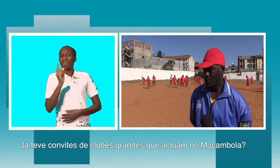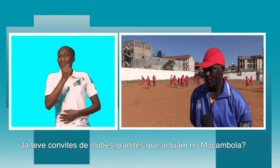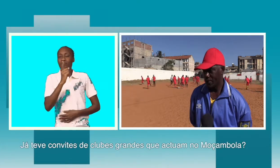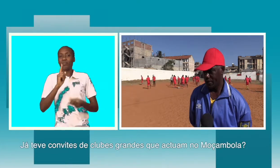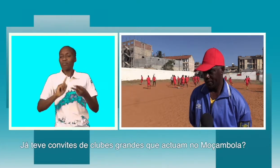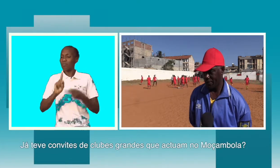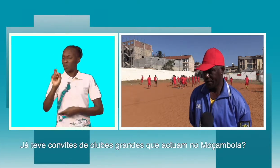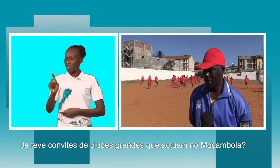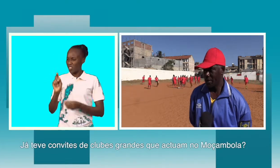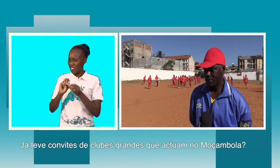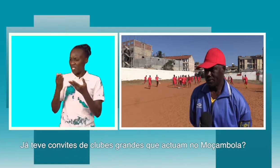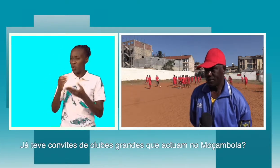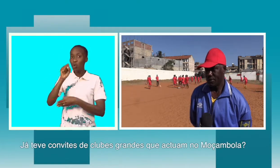Já teve muitos convintes desses clubes grandes?